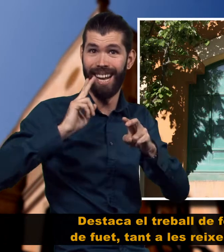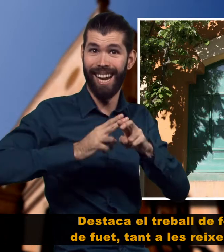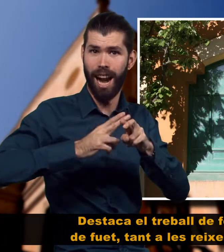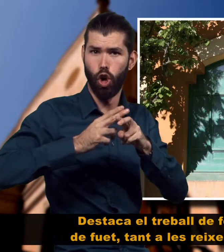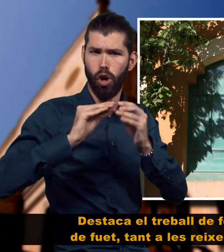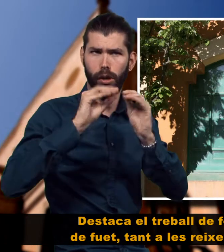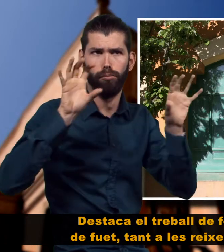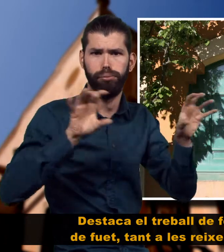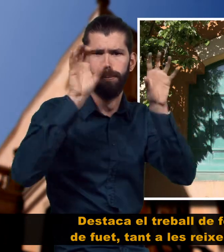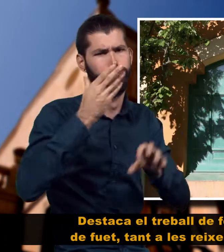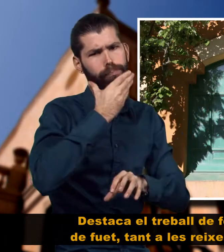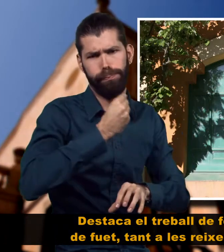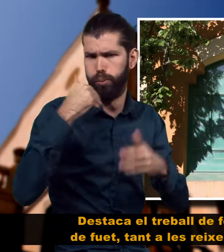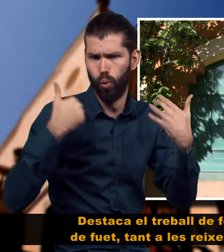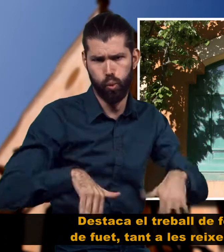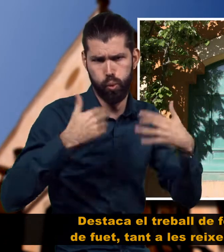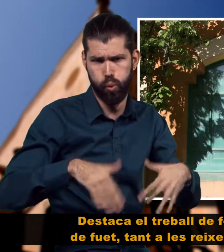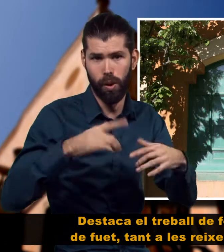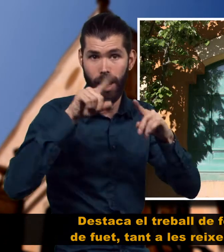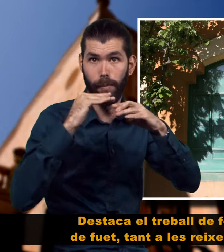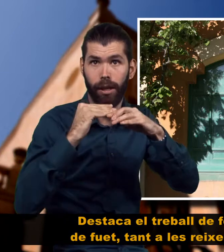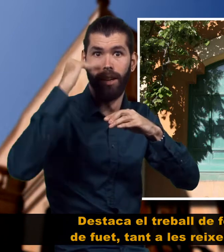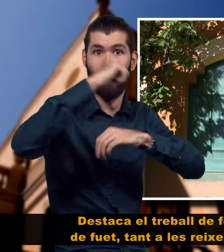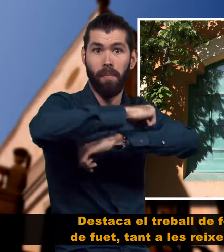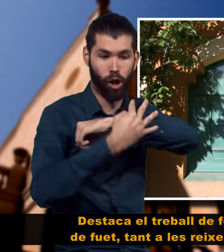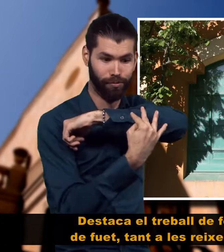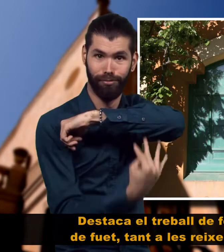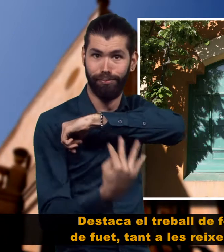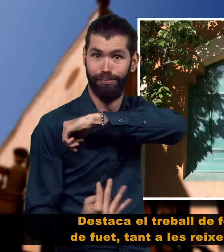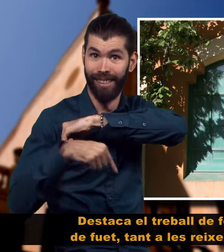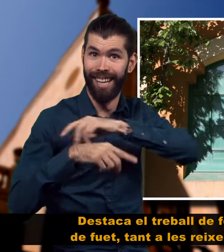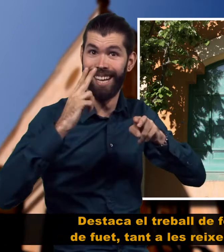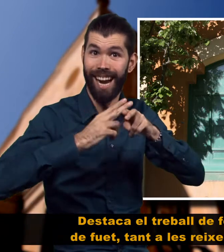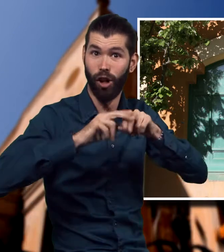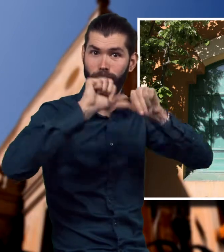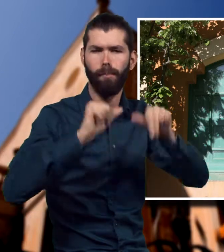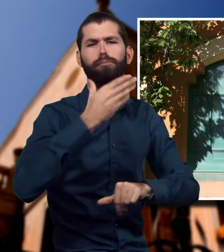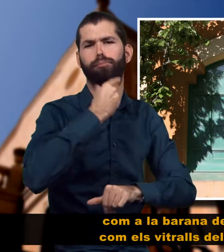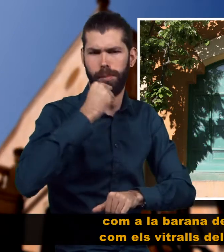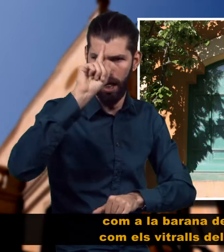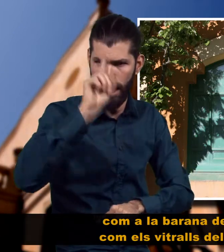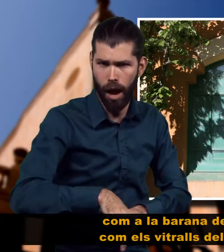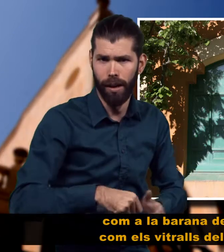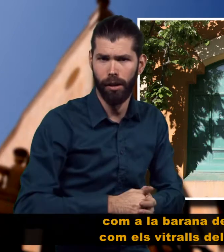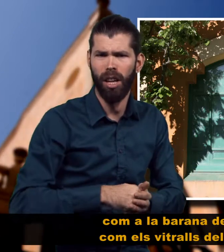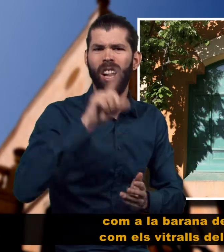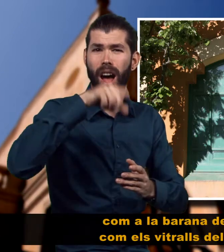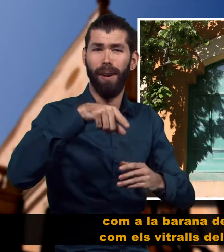Destaca el treball de ferro forjat a cop de fuet, tant a les reixes de les finestres com a la barana del balcó, així com als vitralls del seu